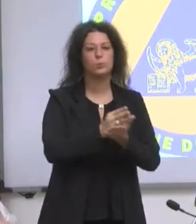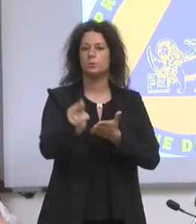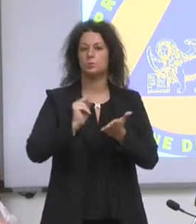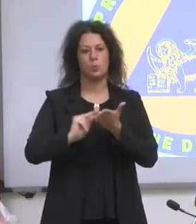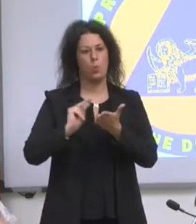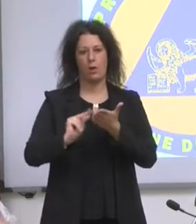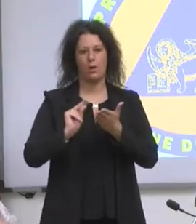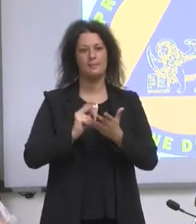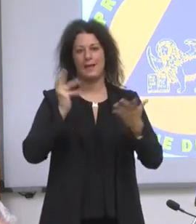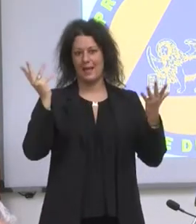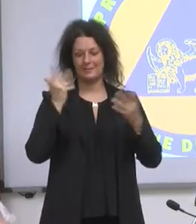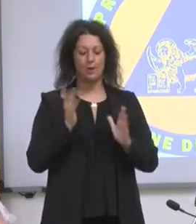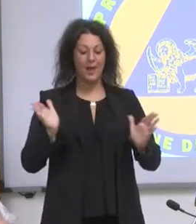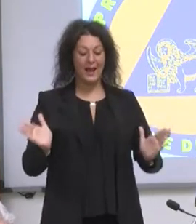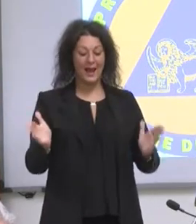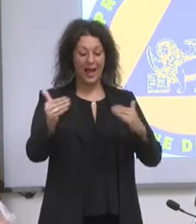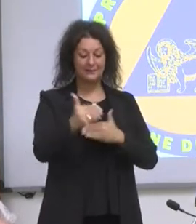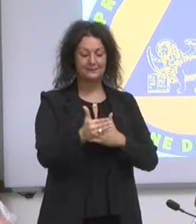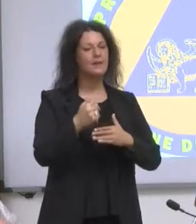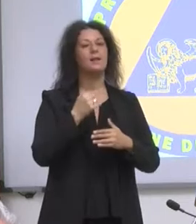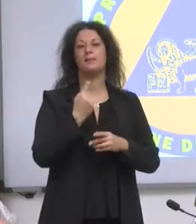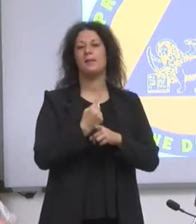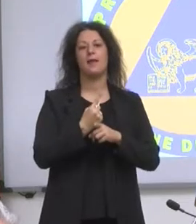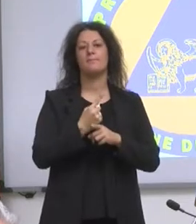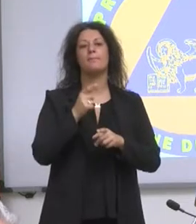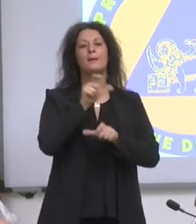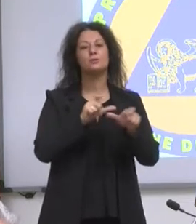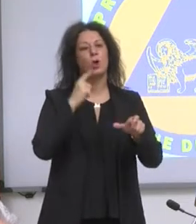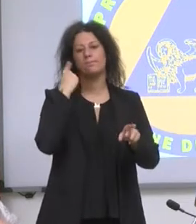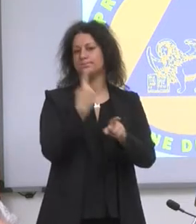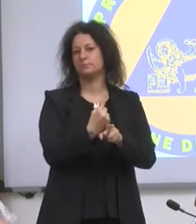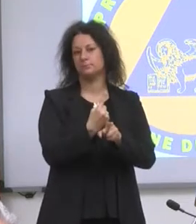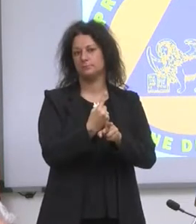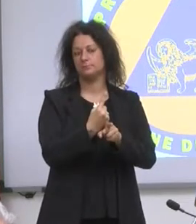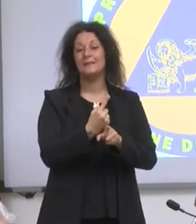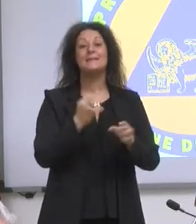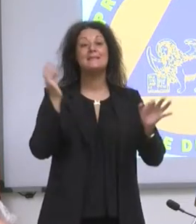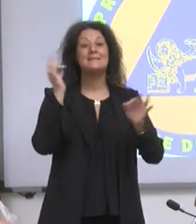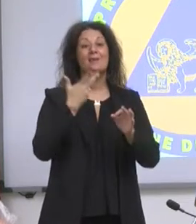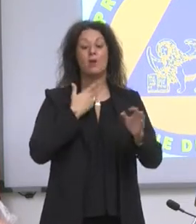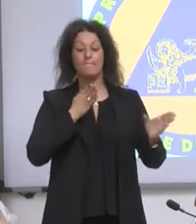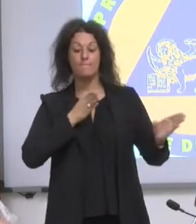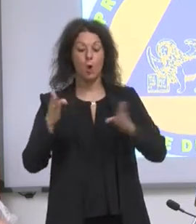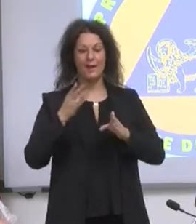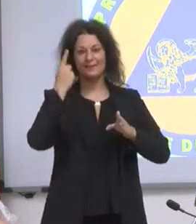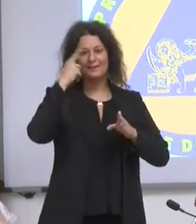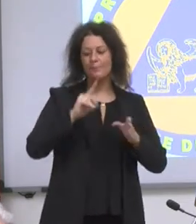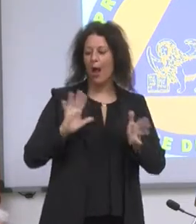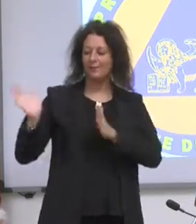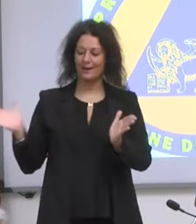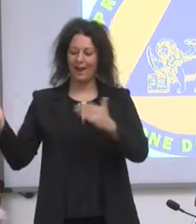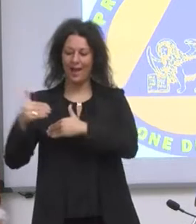classe, diciamo, va mantenuta omogenea il più possibile. Se ci sono invece dei momenti di condivisione, questi momenti di